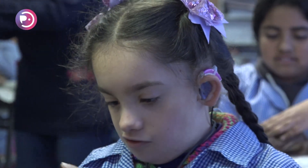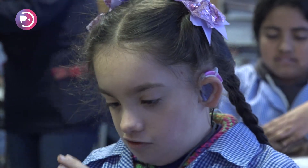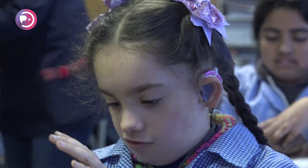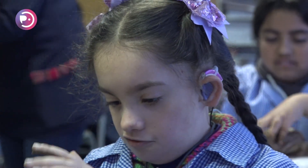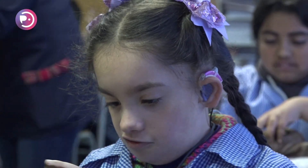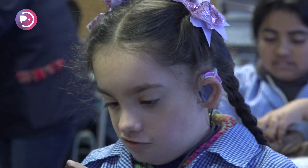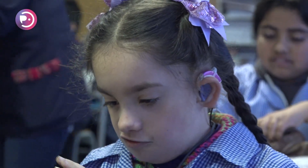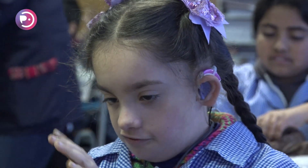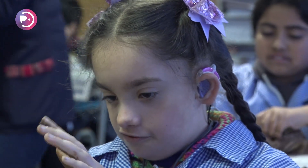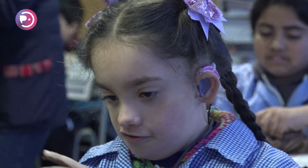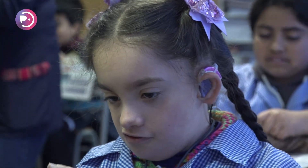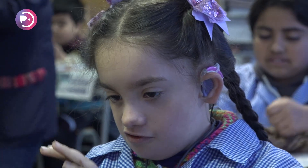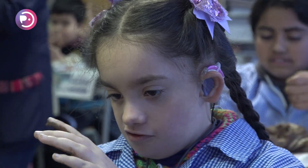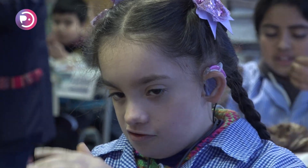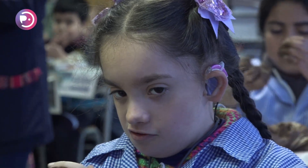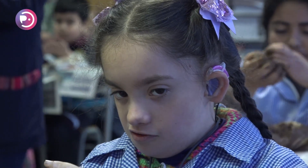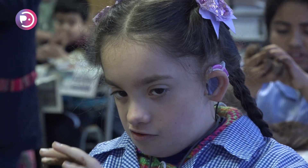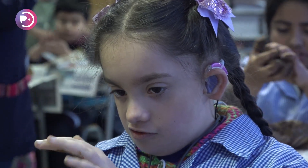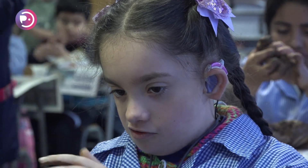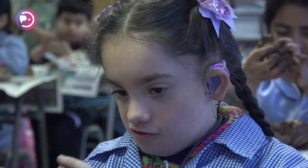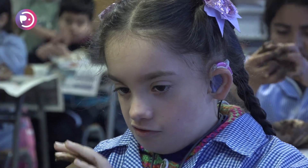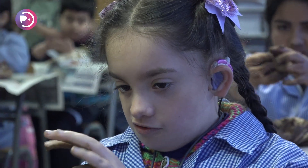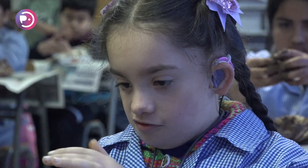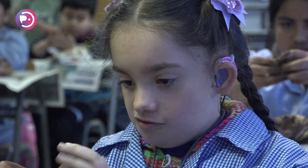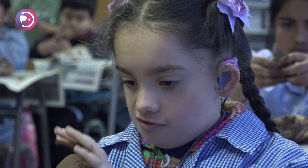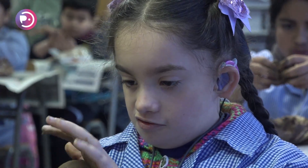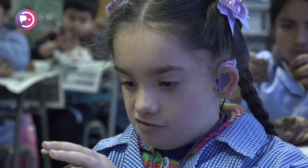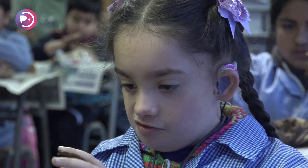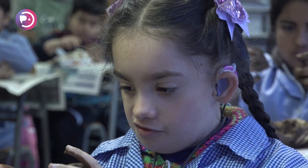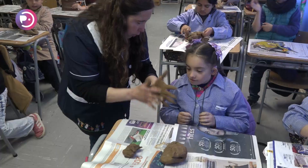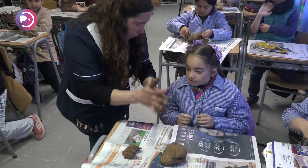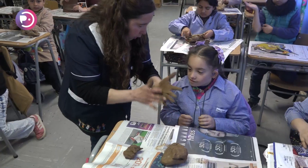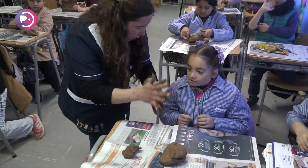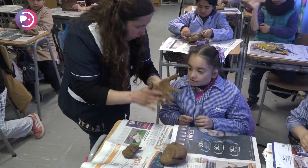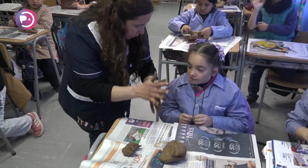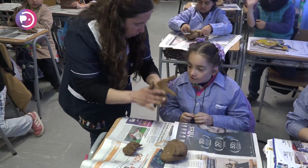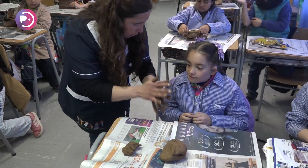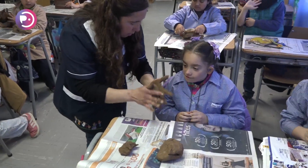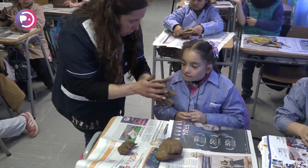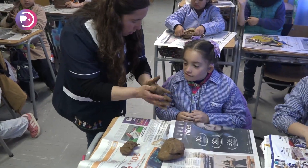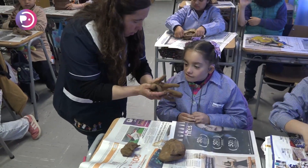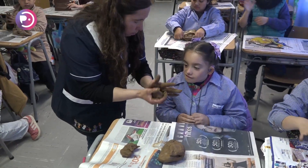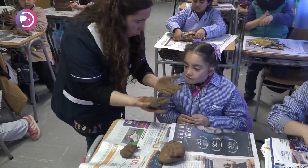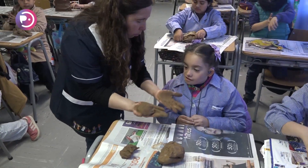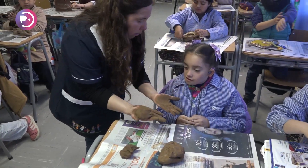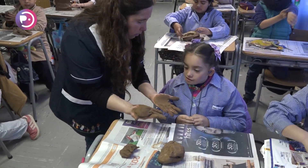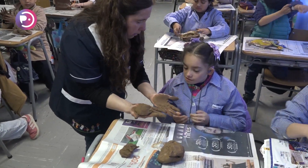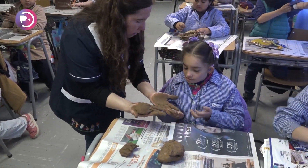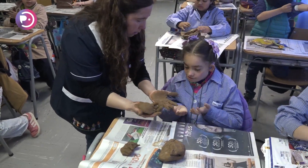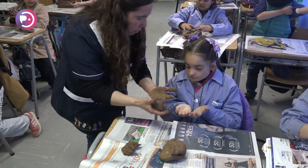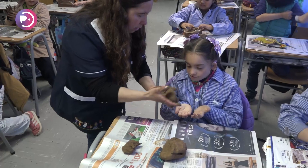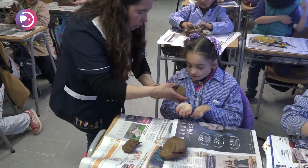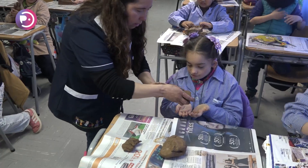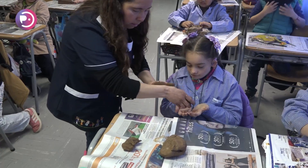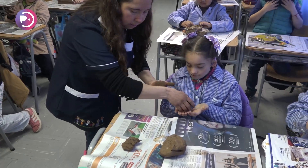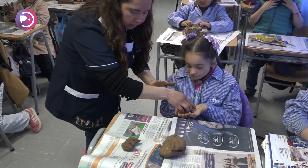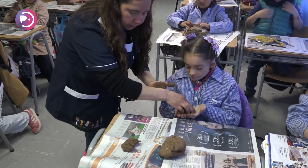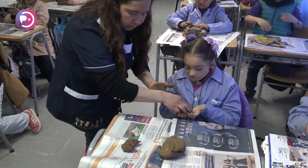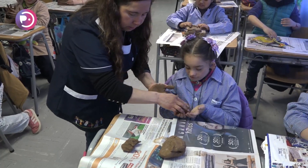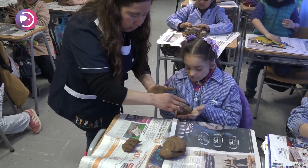brindan como los apoyos necesarios. La mamá nos tiene un micrófono ya que ese se prende, que todos los días